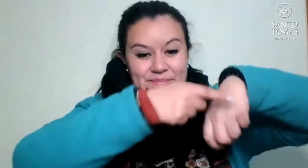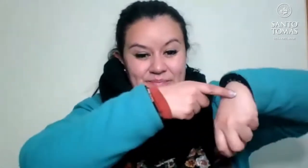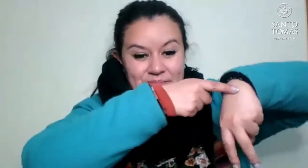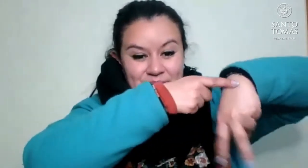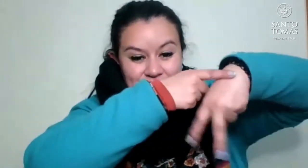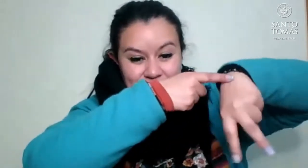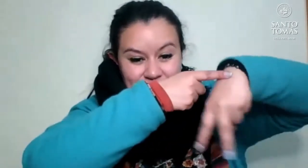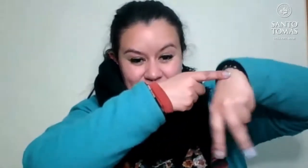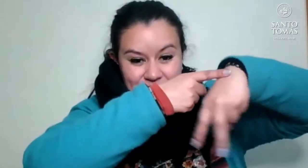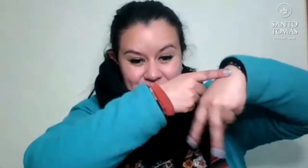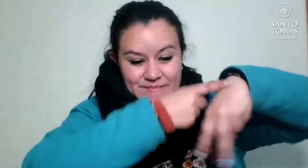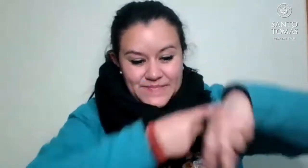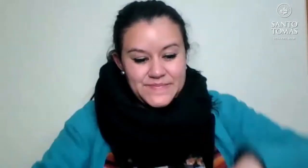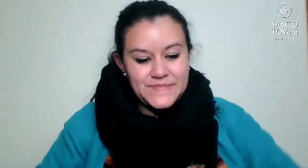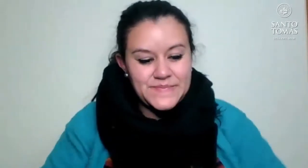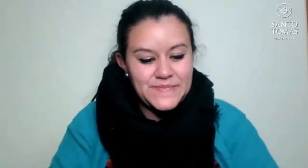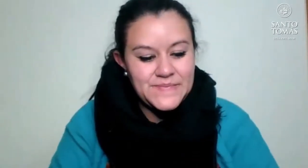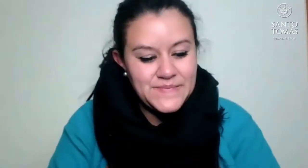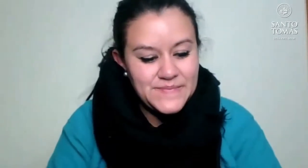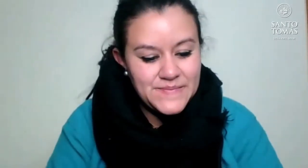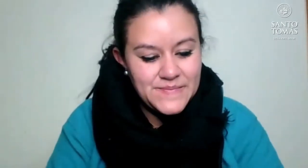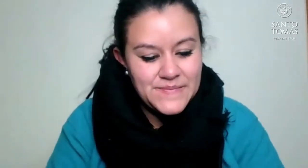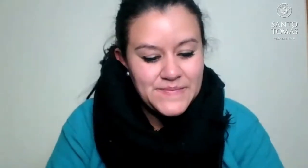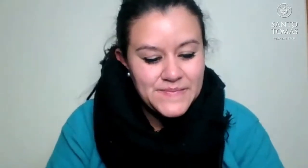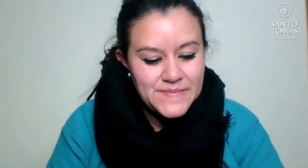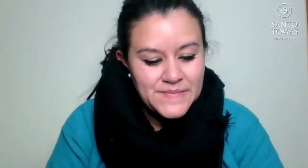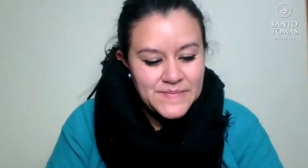región de Maule, más abajo está la región de Ñuble,